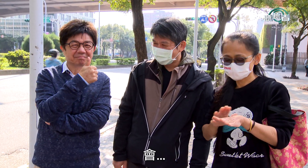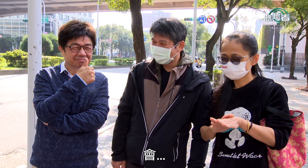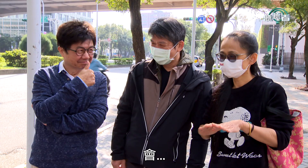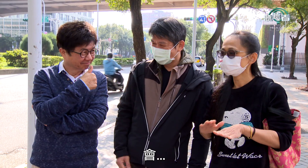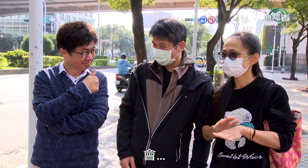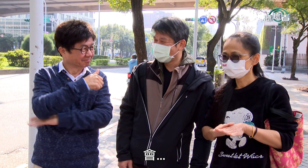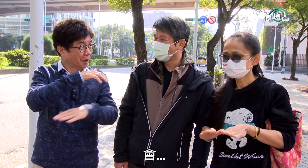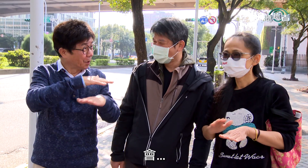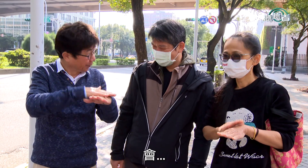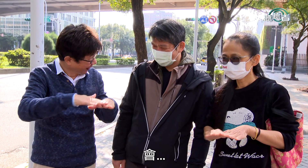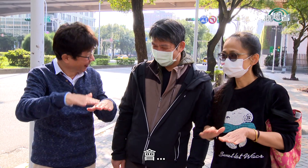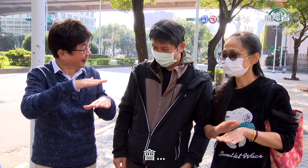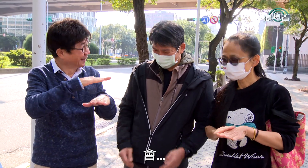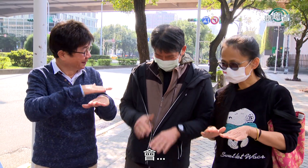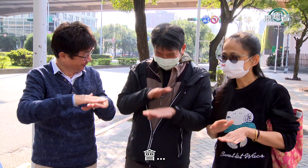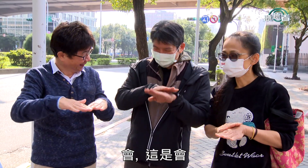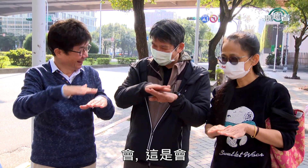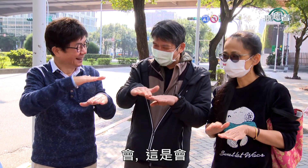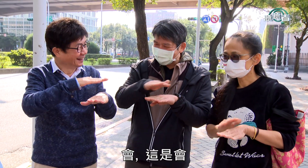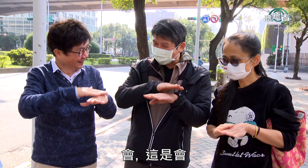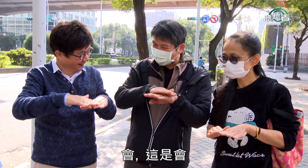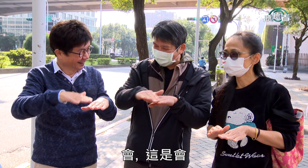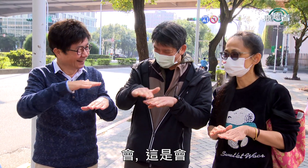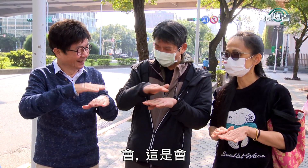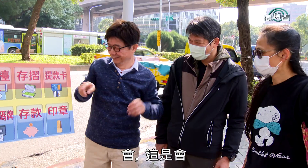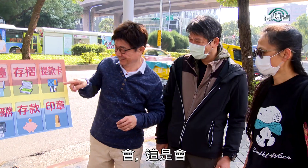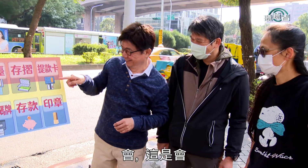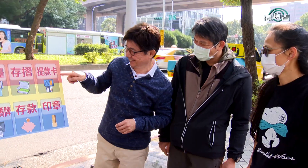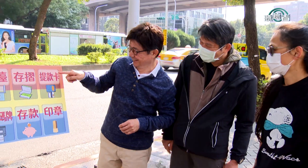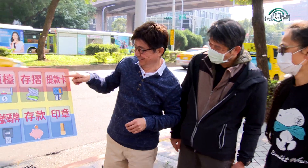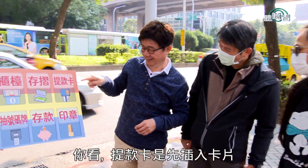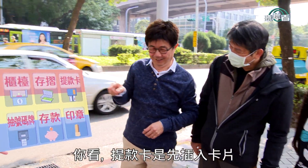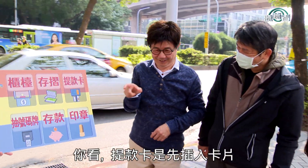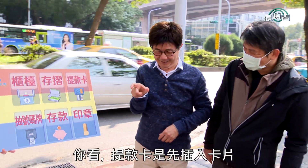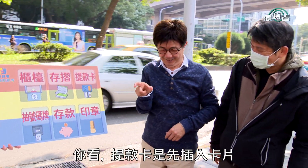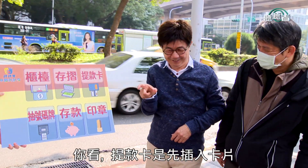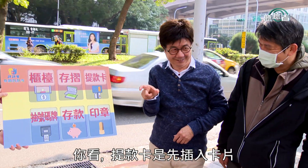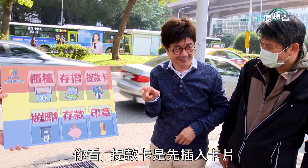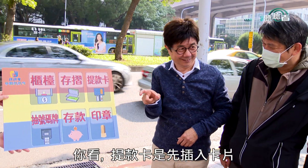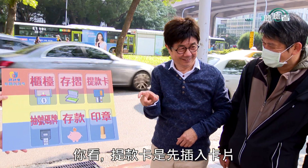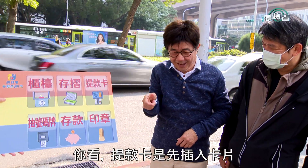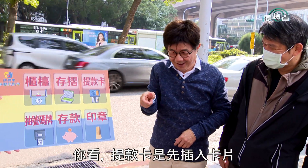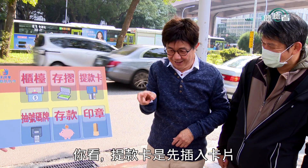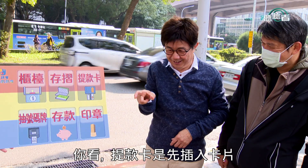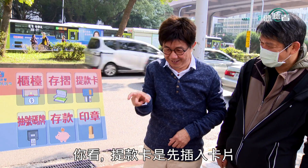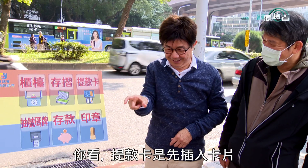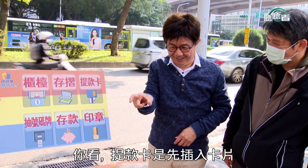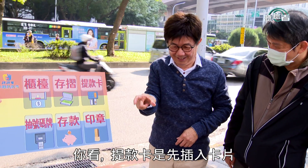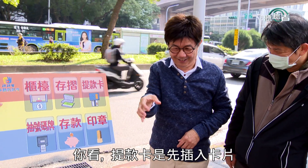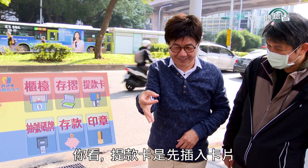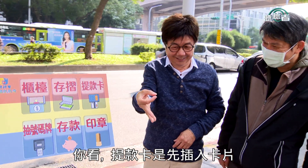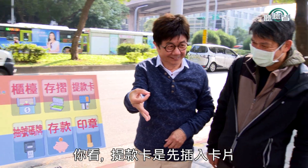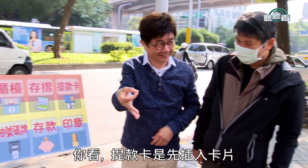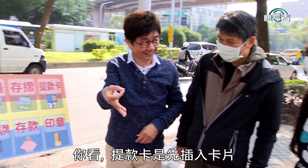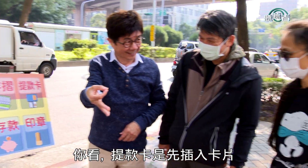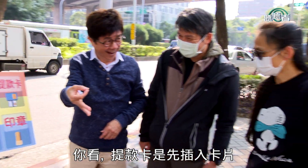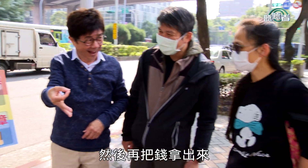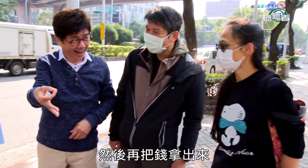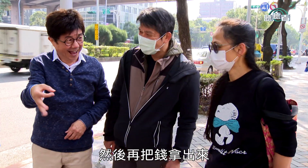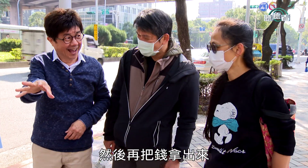会会会会会你看啊提款卡啊是先插入卡片好然后再